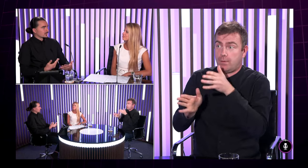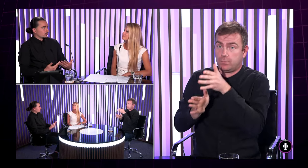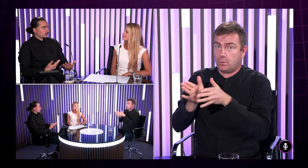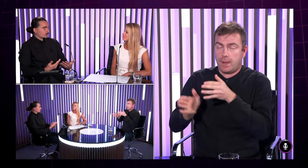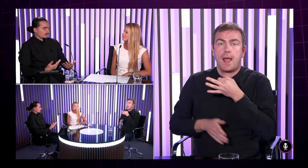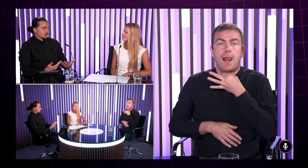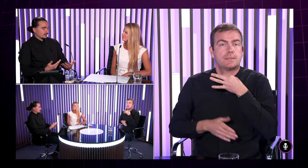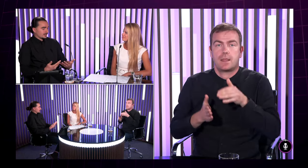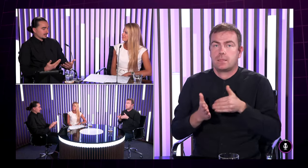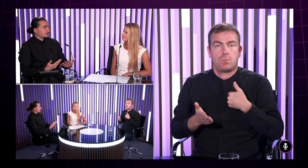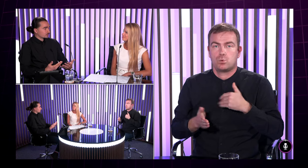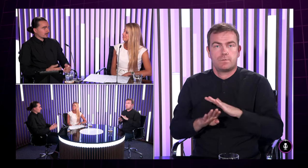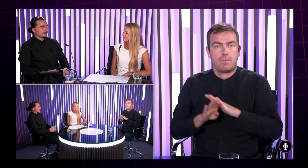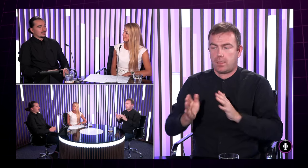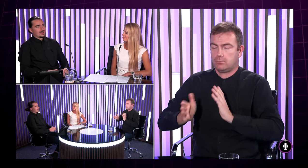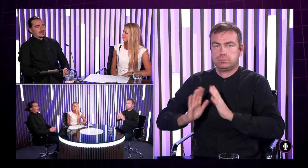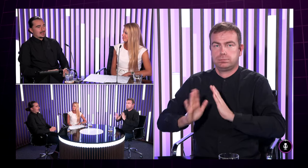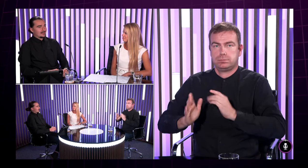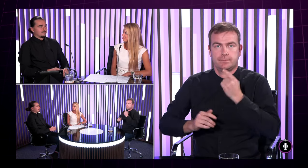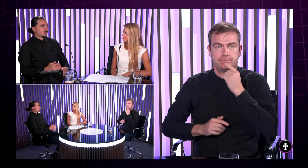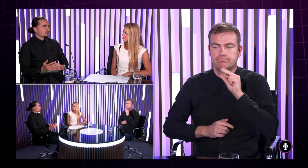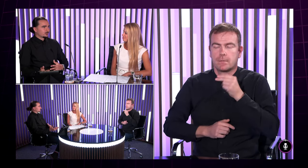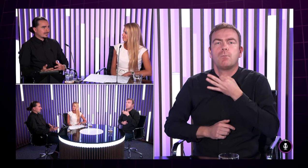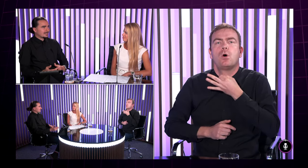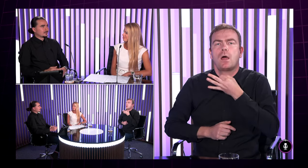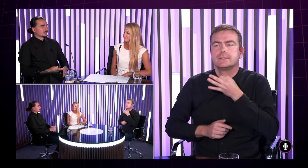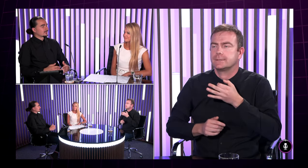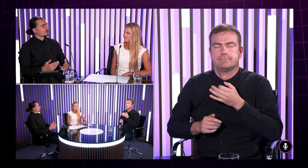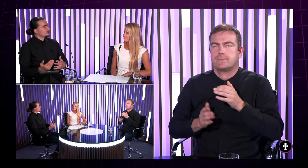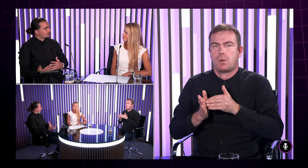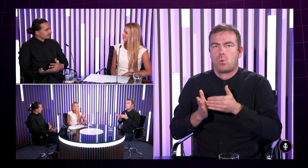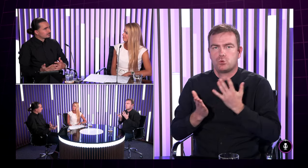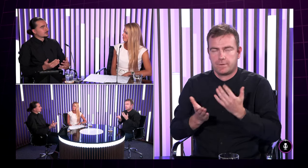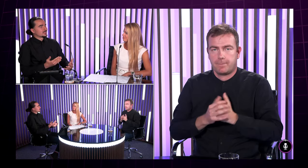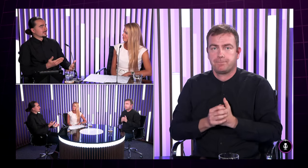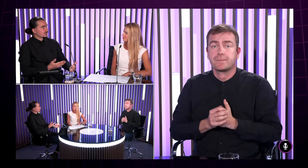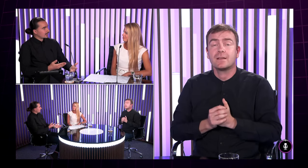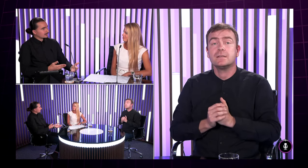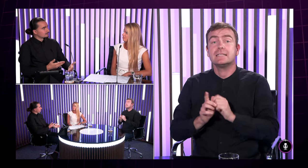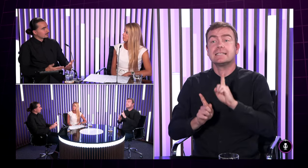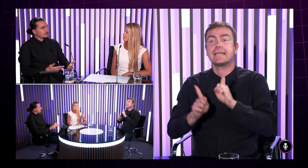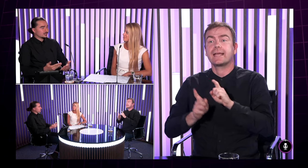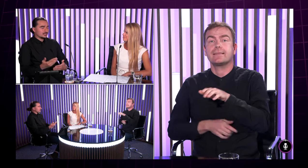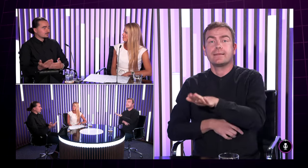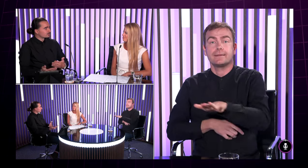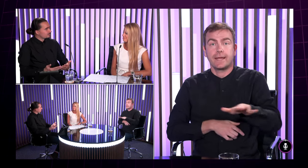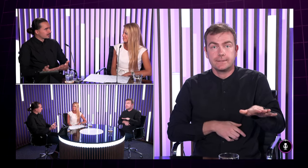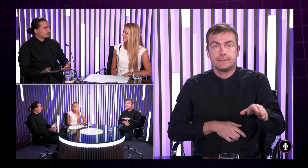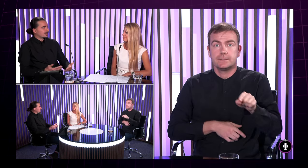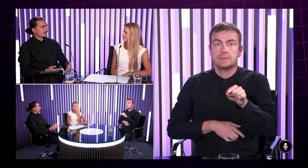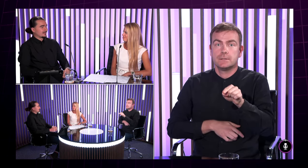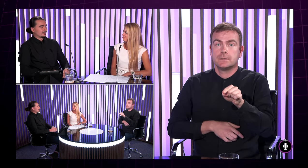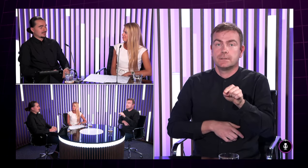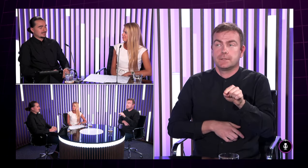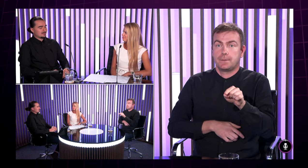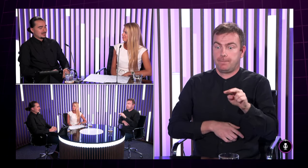čiže kounikujem vyslovene len posunkam a väčšinou sú teda deti ktoré sa teda rodičov pýtajú že aha mami, otci čo robí